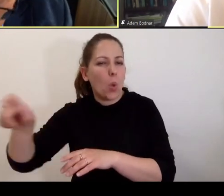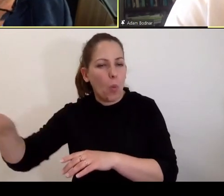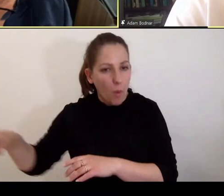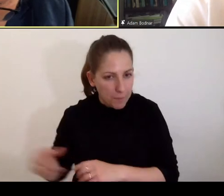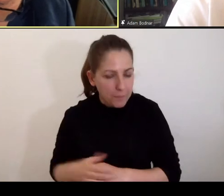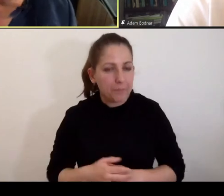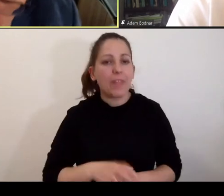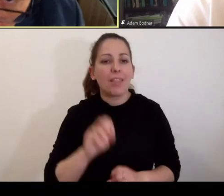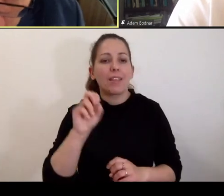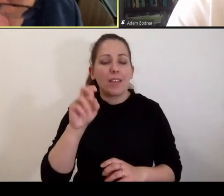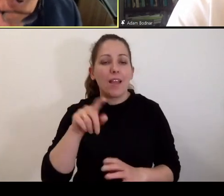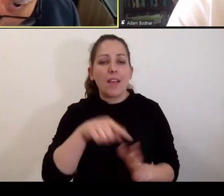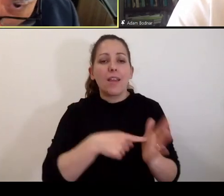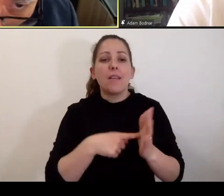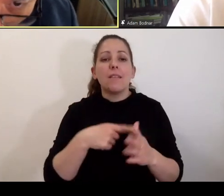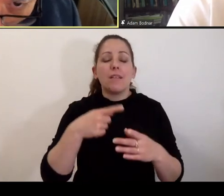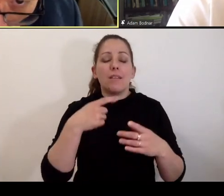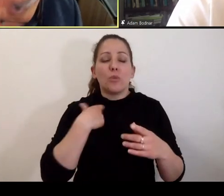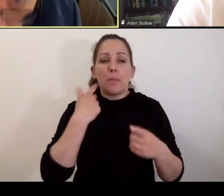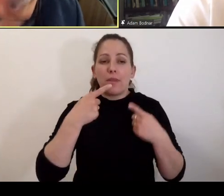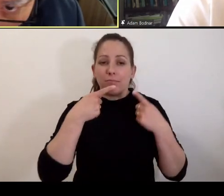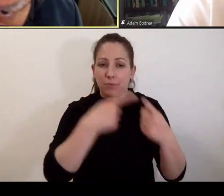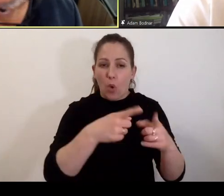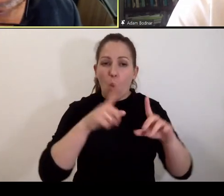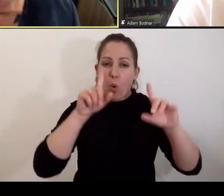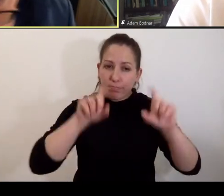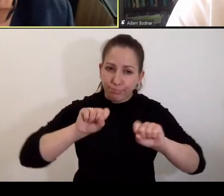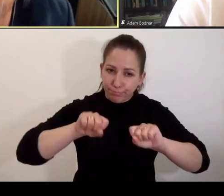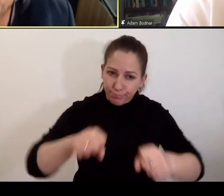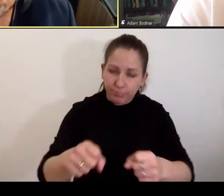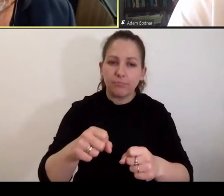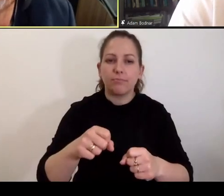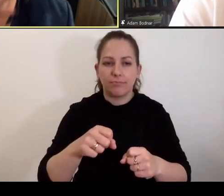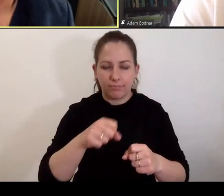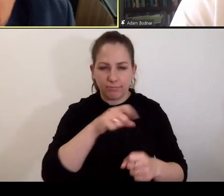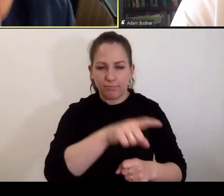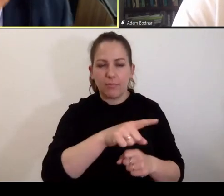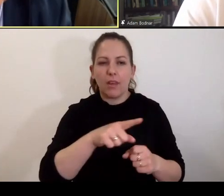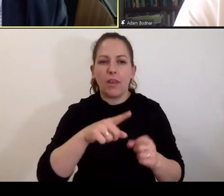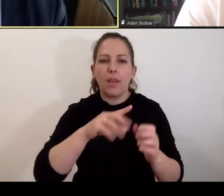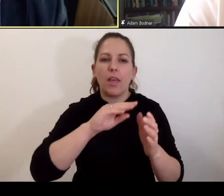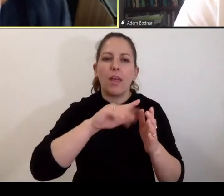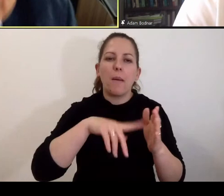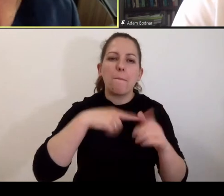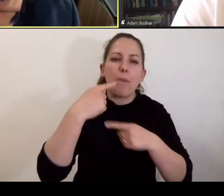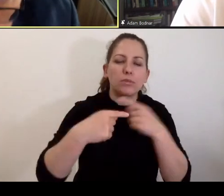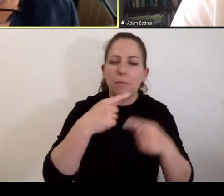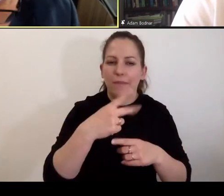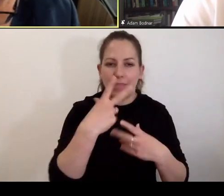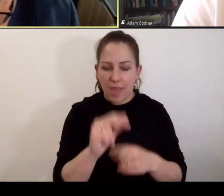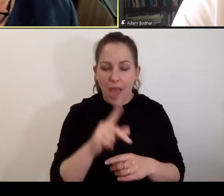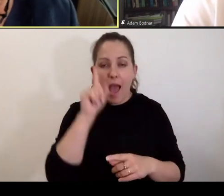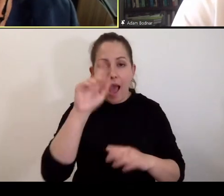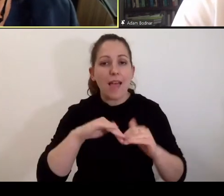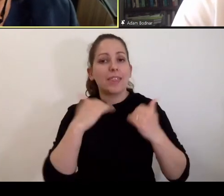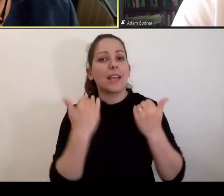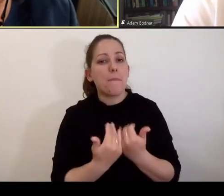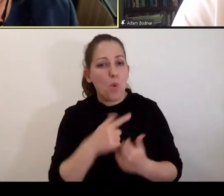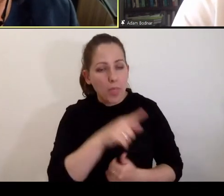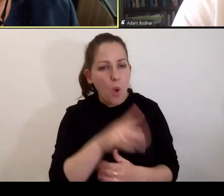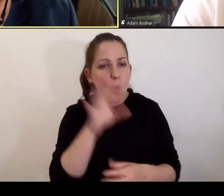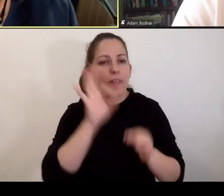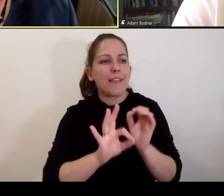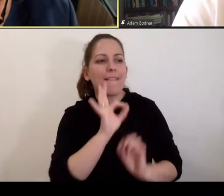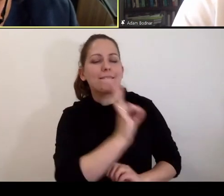kierować w sensie uruchomić jurysdykcję nie, bo nie ma takiego trybu. Natomiast Trybunał, aż konkretnie